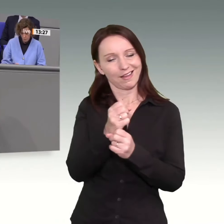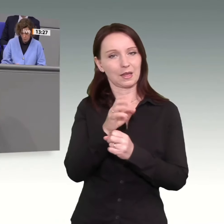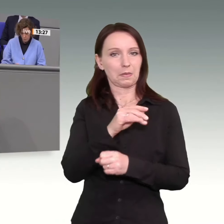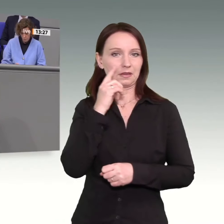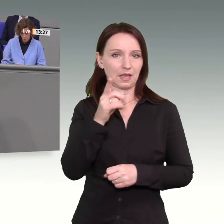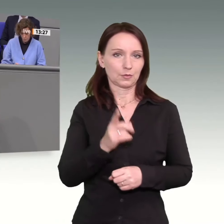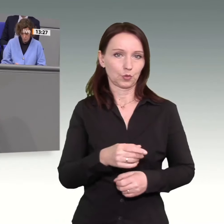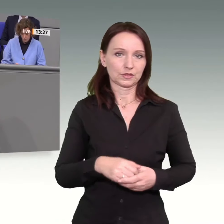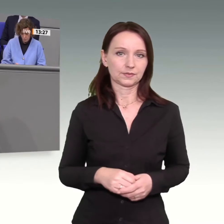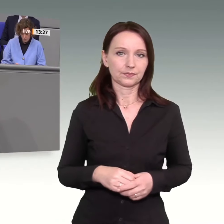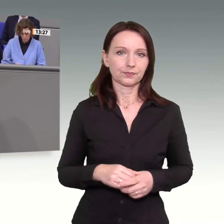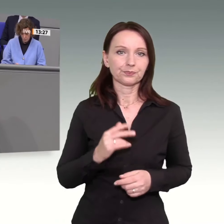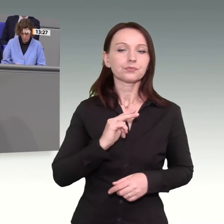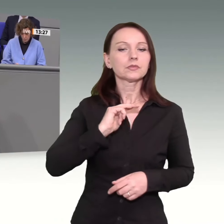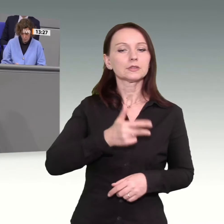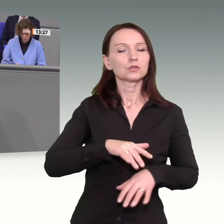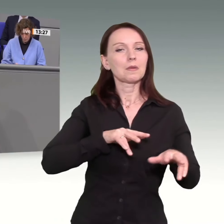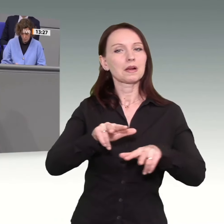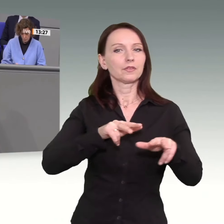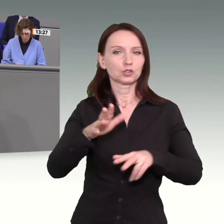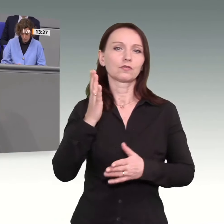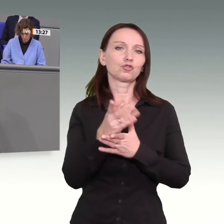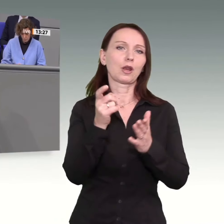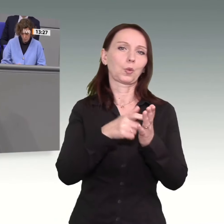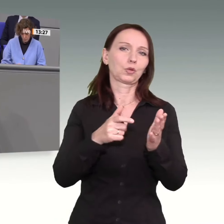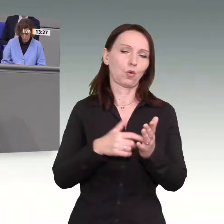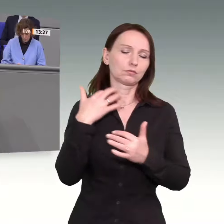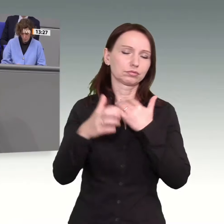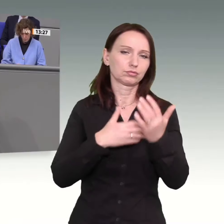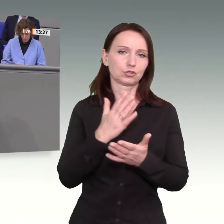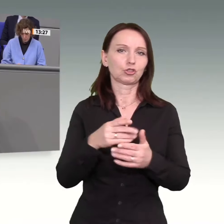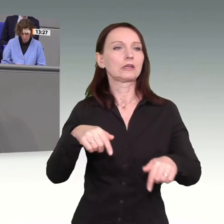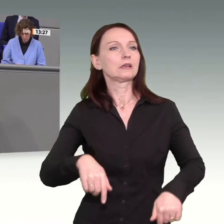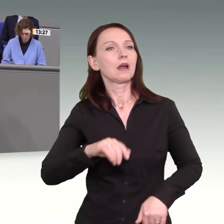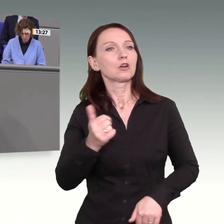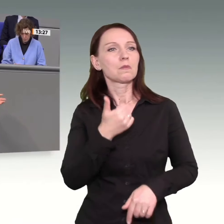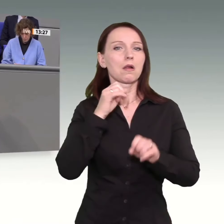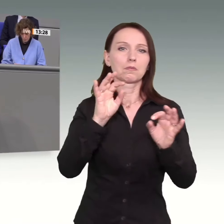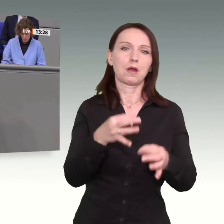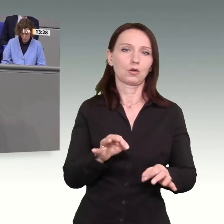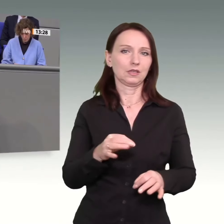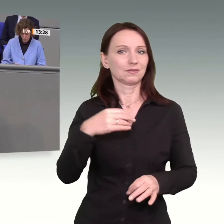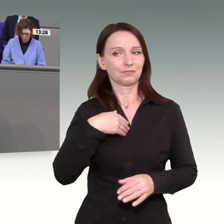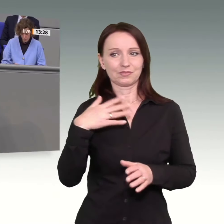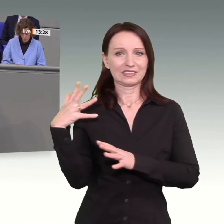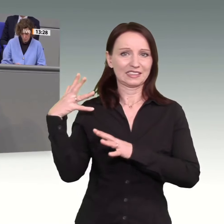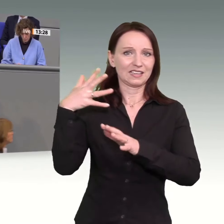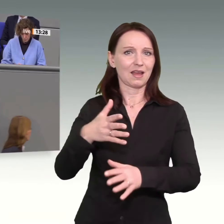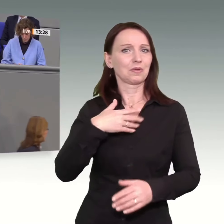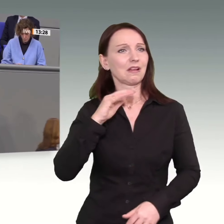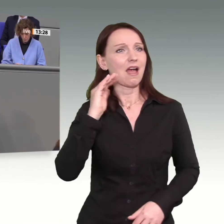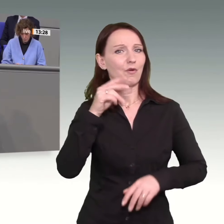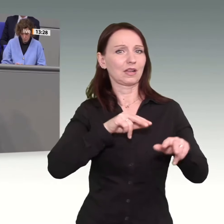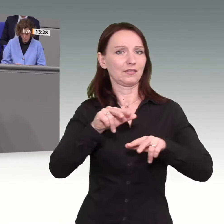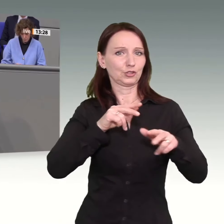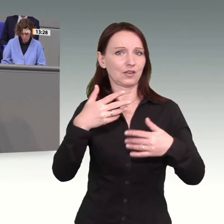man gar nicht groß erläutern, der große wirtschaftliche Erfolg der letzten Jahrzehnte, die hohen sozialen Standards in unserem Land, die